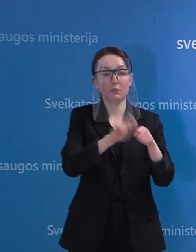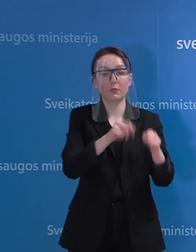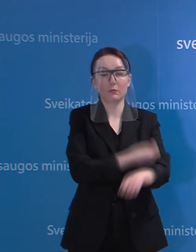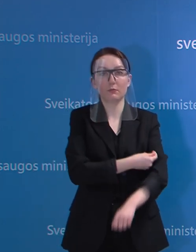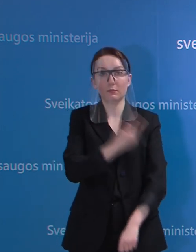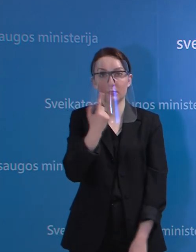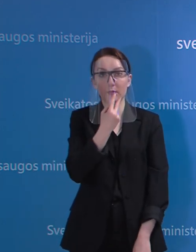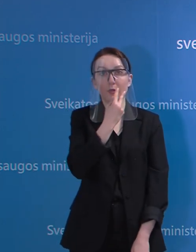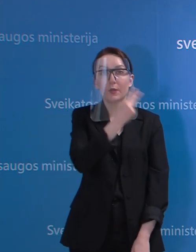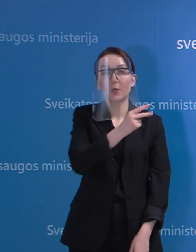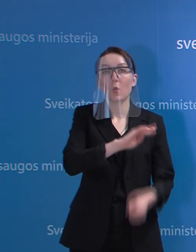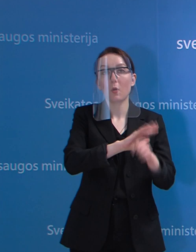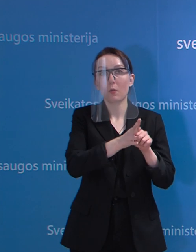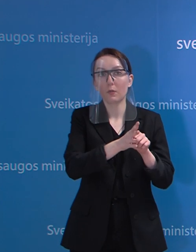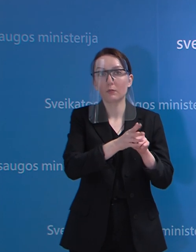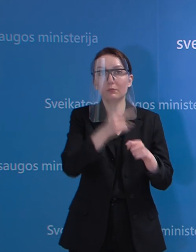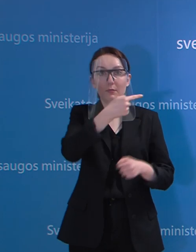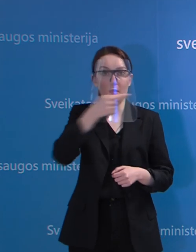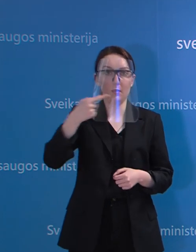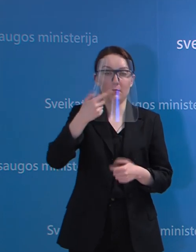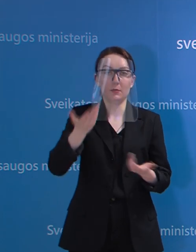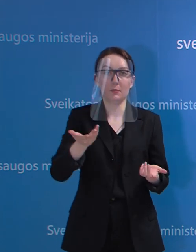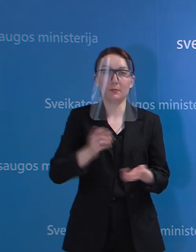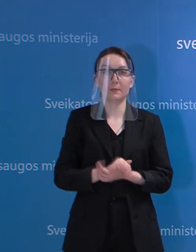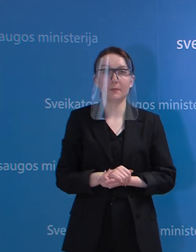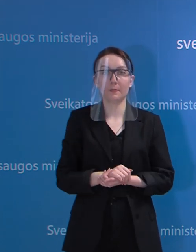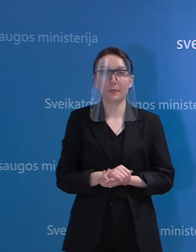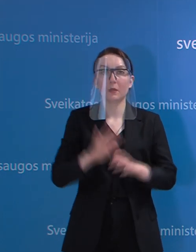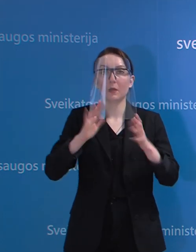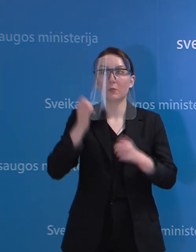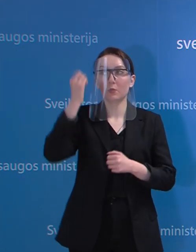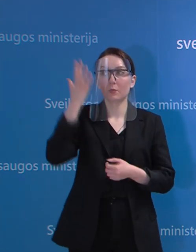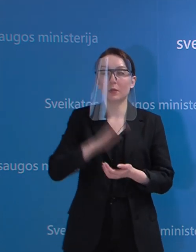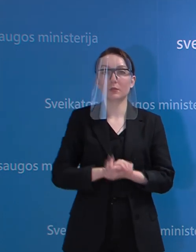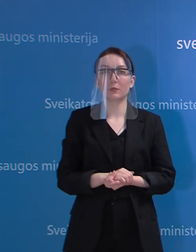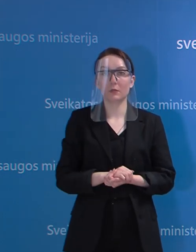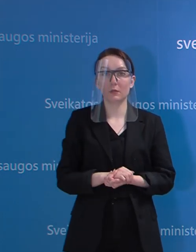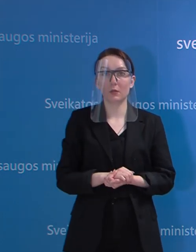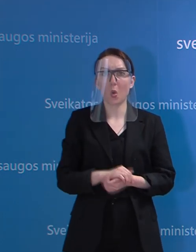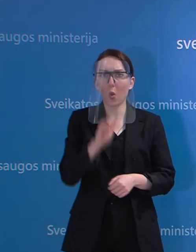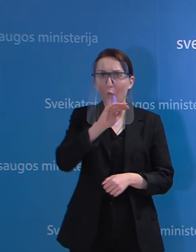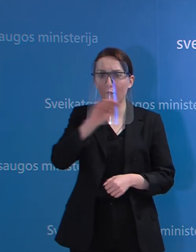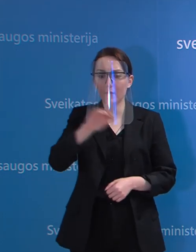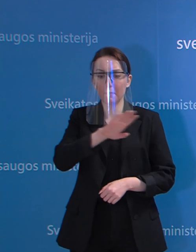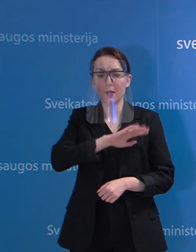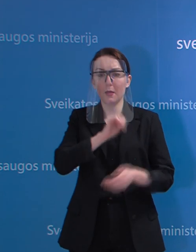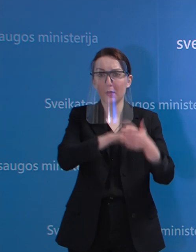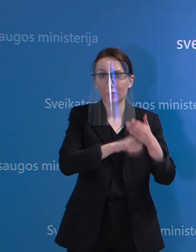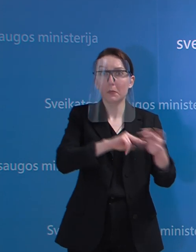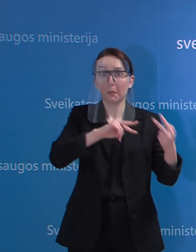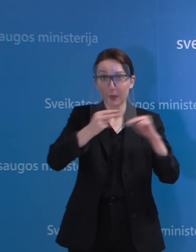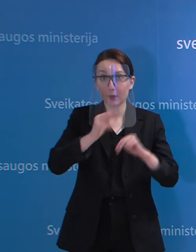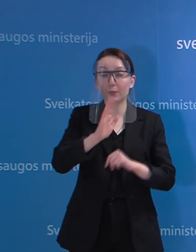tyrimas nuo koronaviruso buvo neigiamas. Ką tai reiškia? Ar gali keisti su oficiali mirties priežastis?